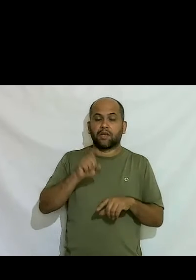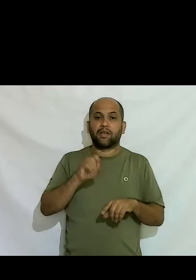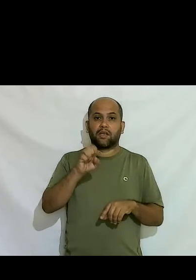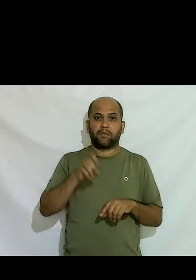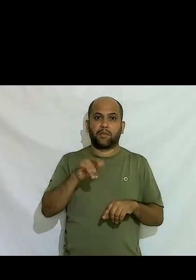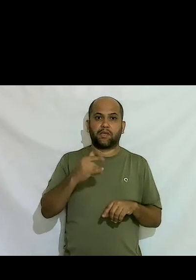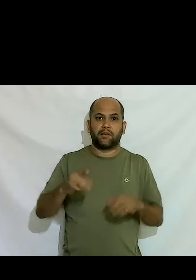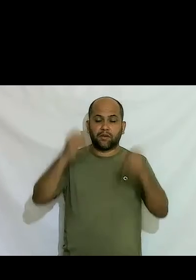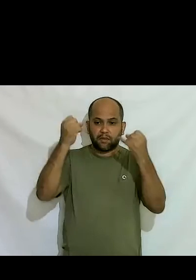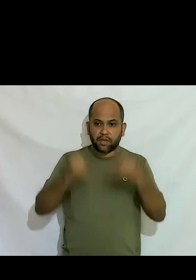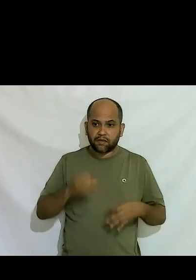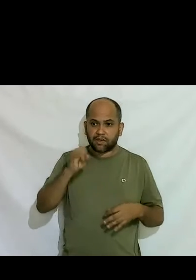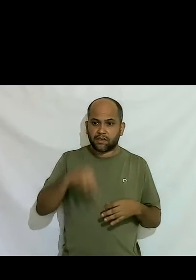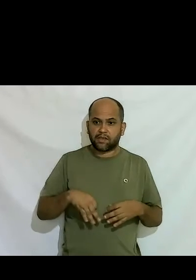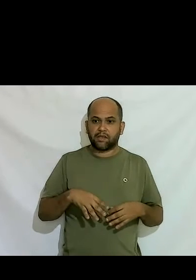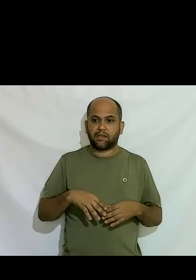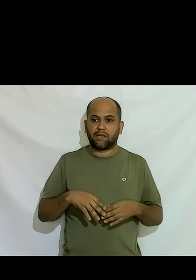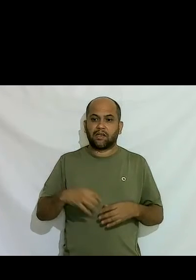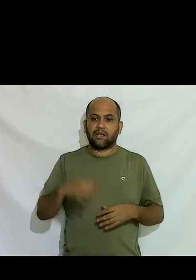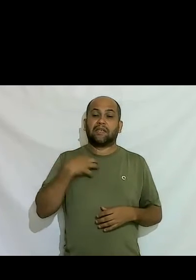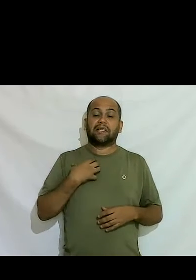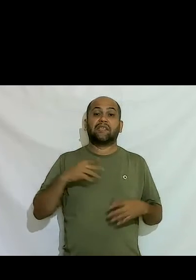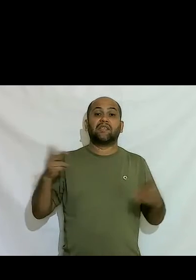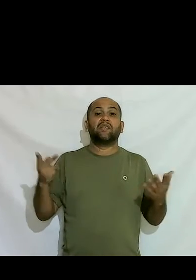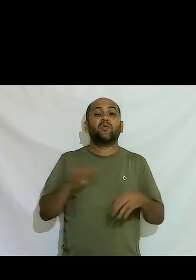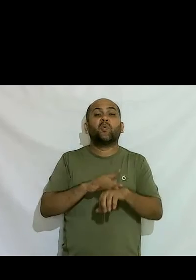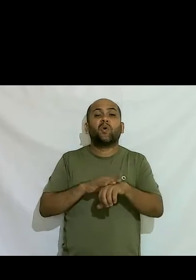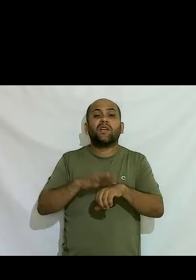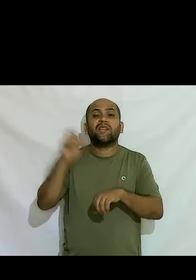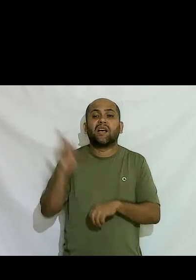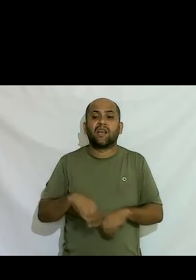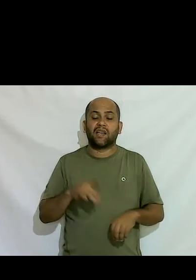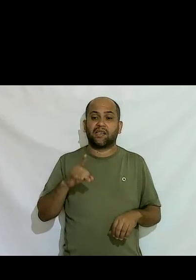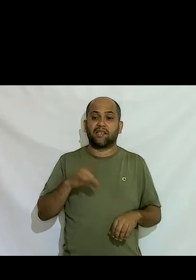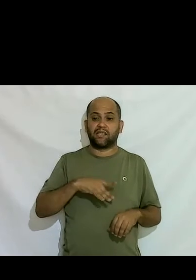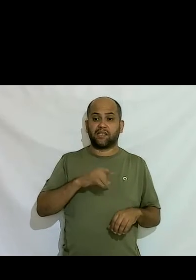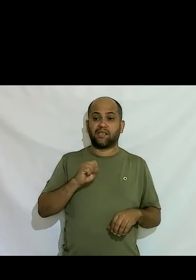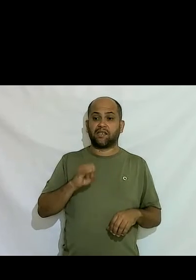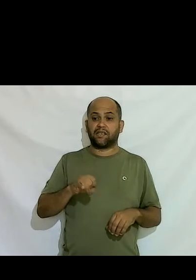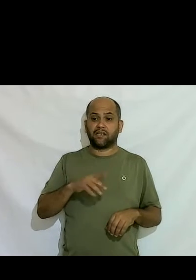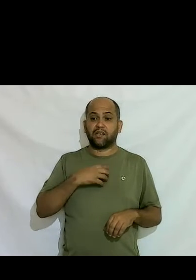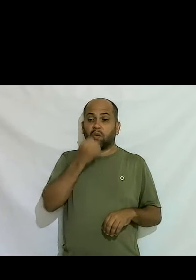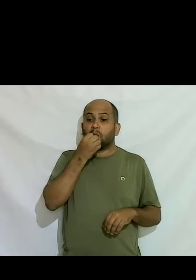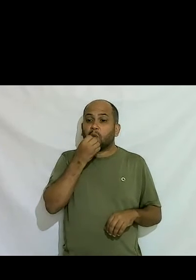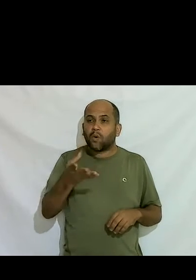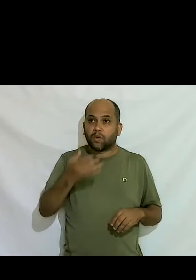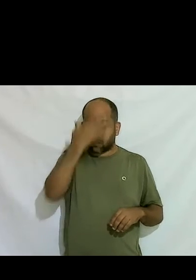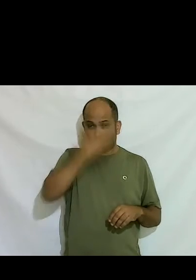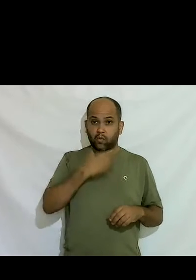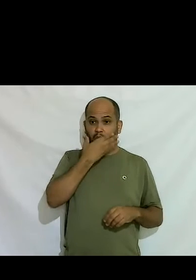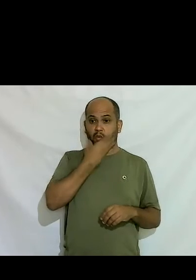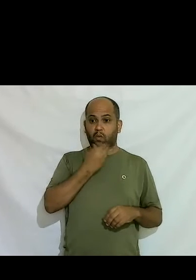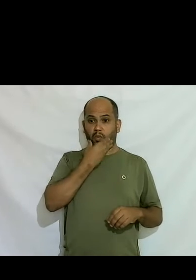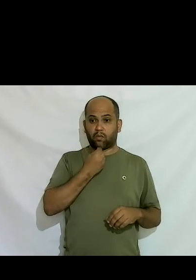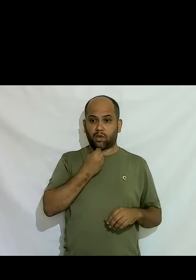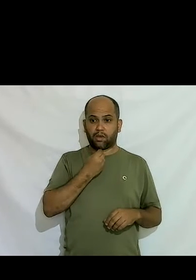reuniões e dizia assim que raio de doença é essa que se eu não conto eu sou o cara eu sou